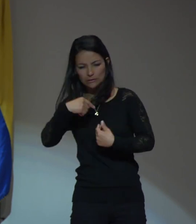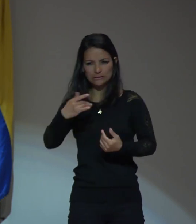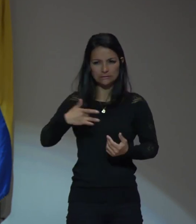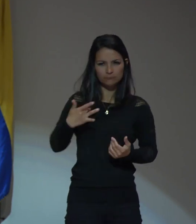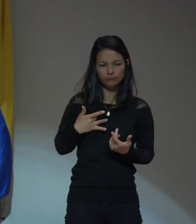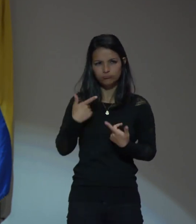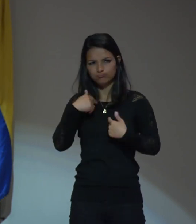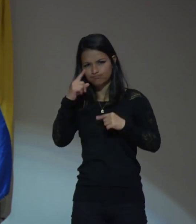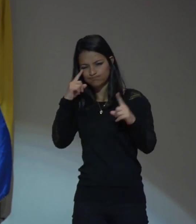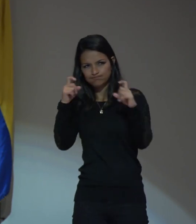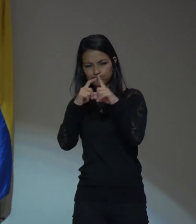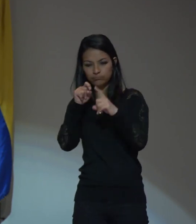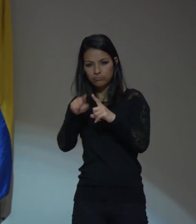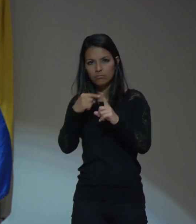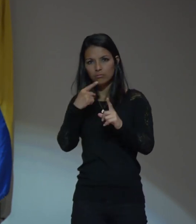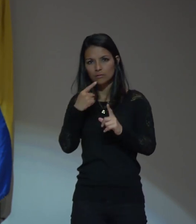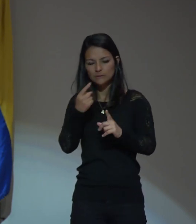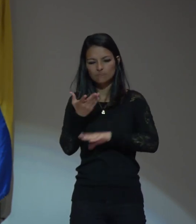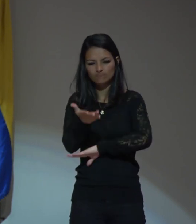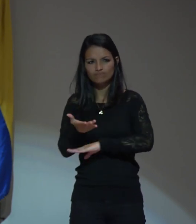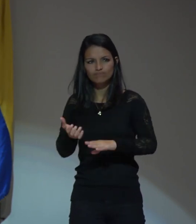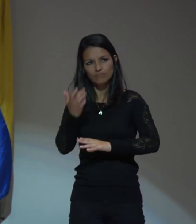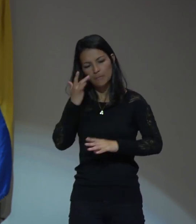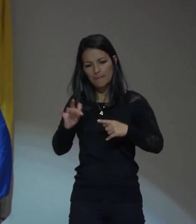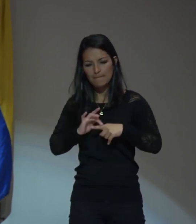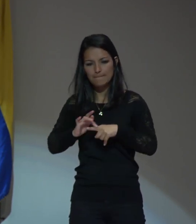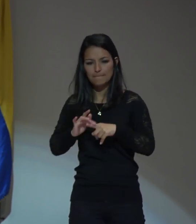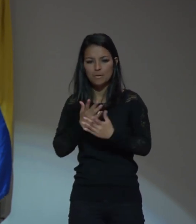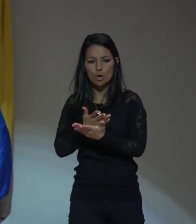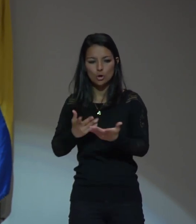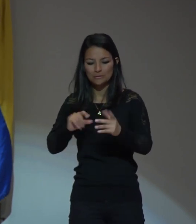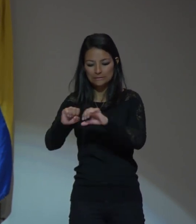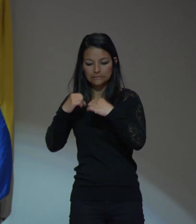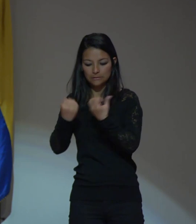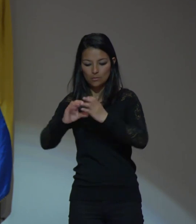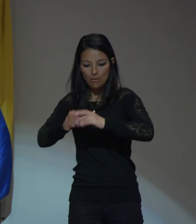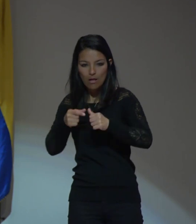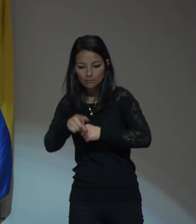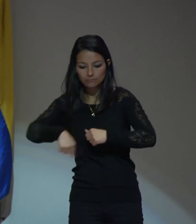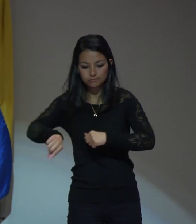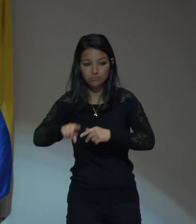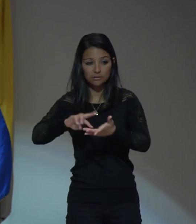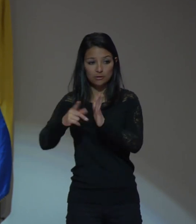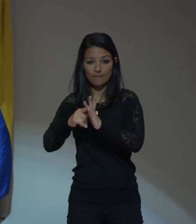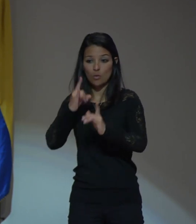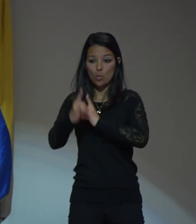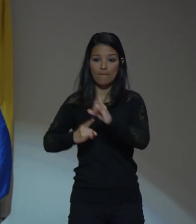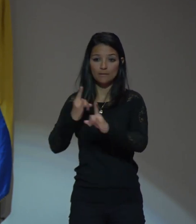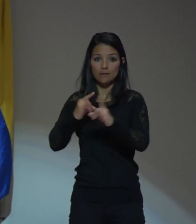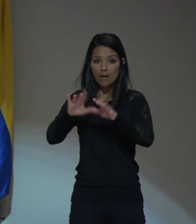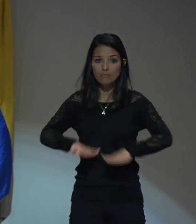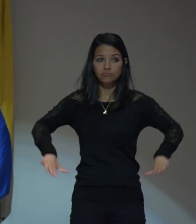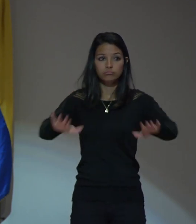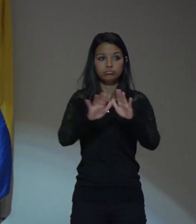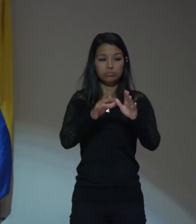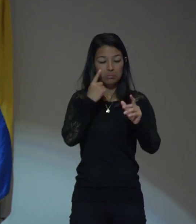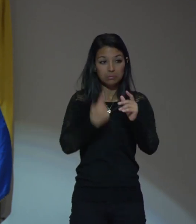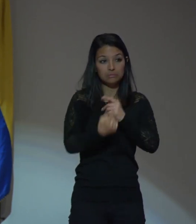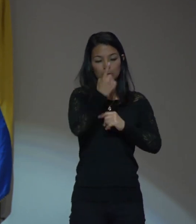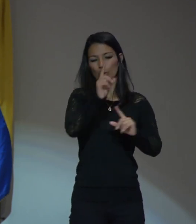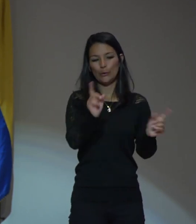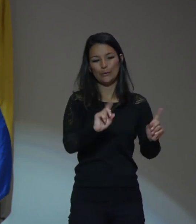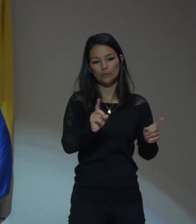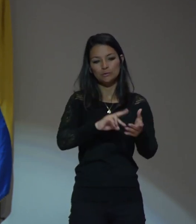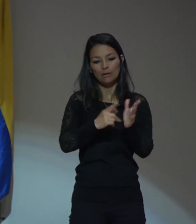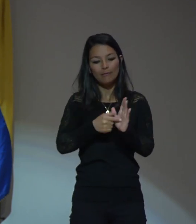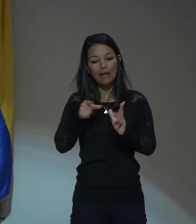y estructuran las prácticas en el salón de clase no son universales a priori, sino que